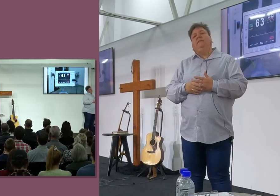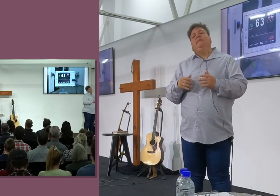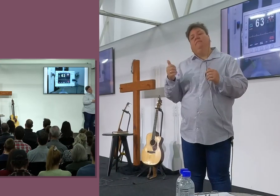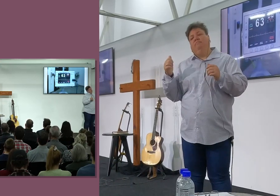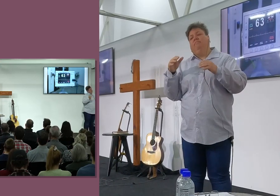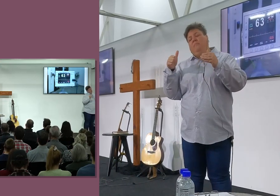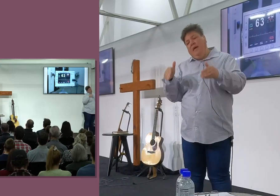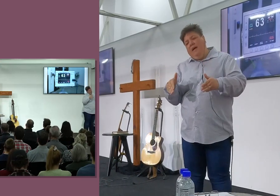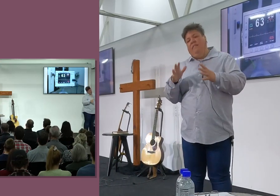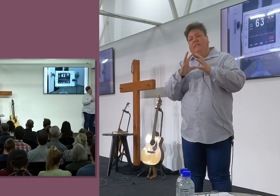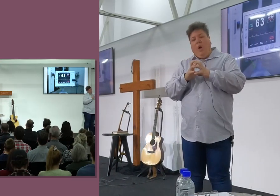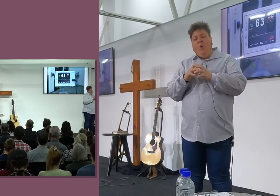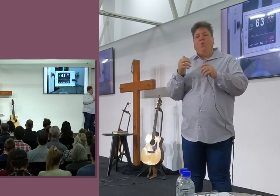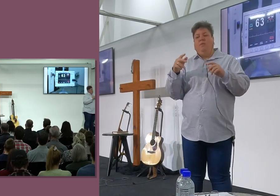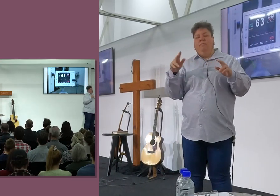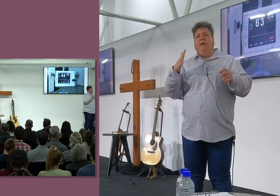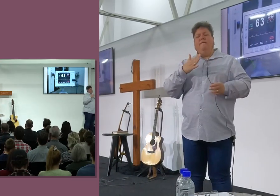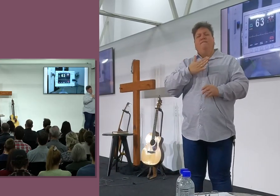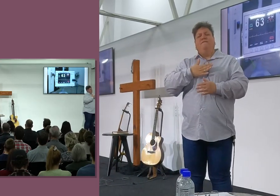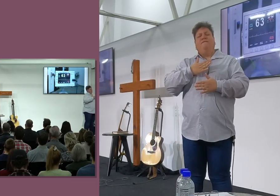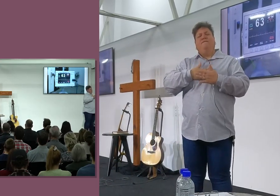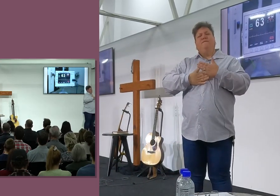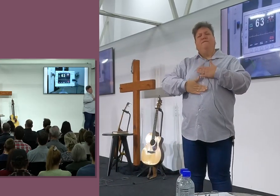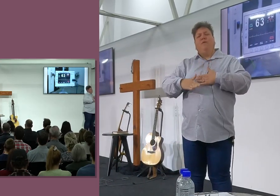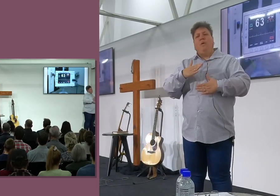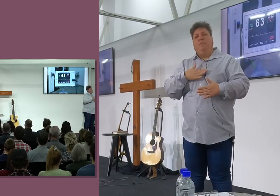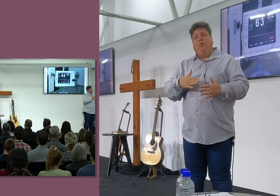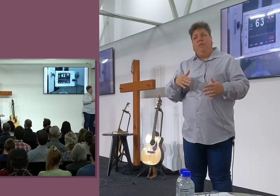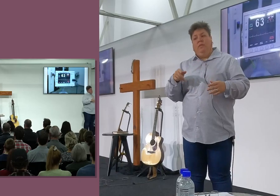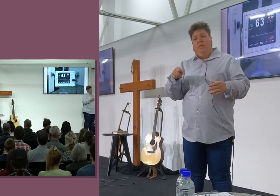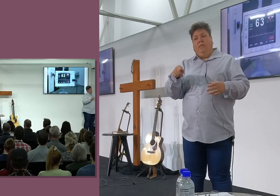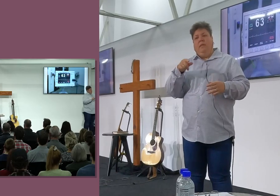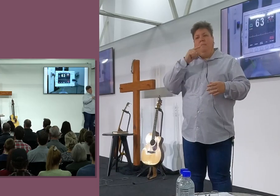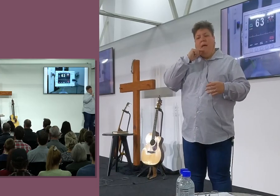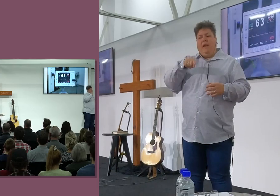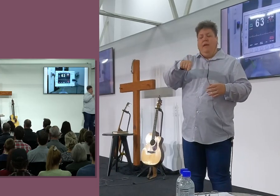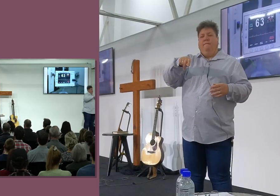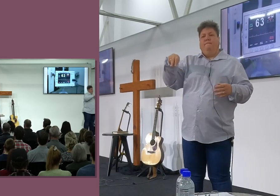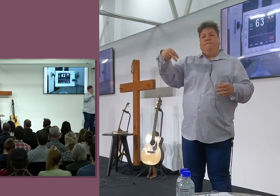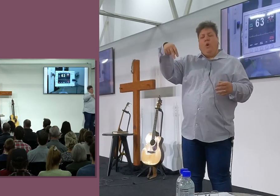En dan, dan, dan het ek een sterk vermoede, een sterk vermoede hierdie ouders verloren.